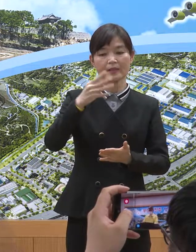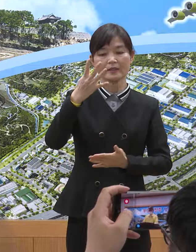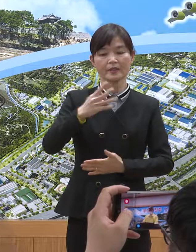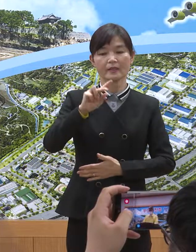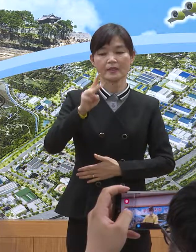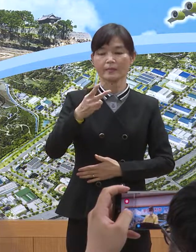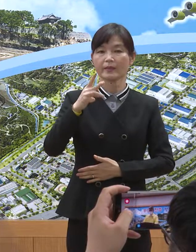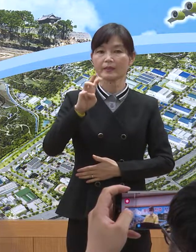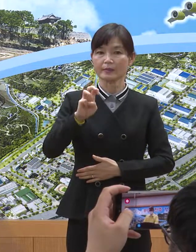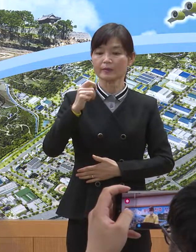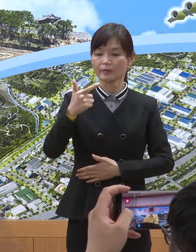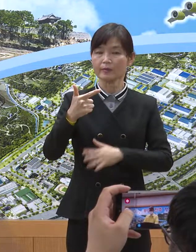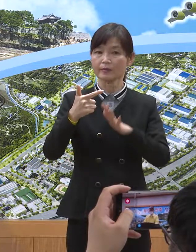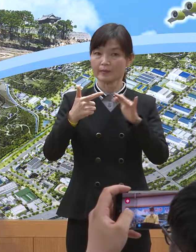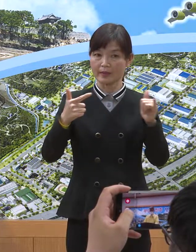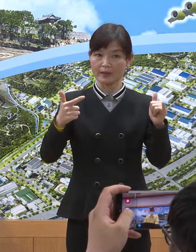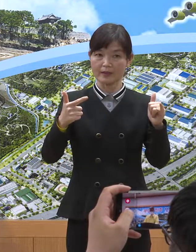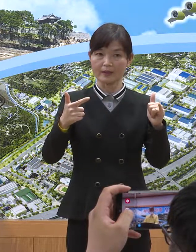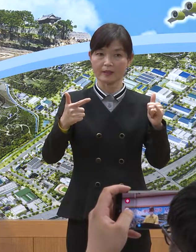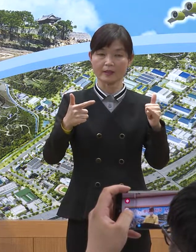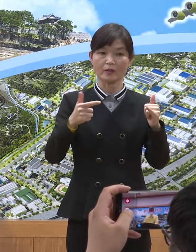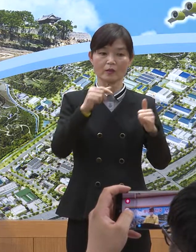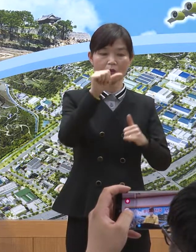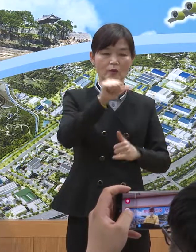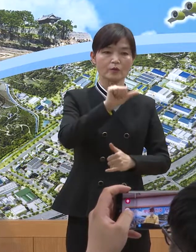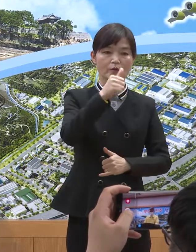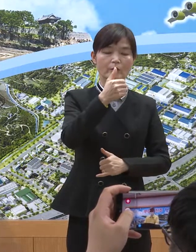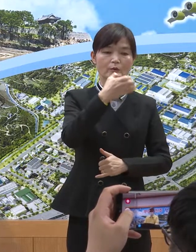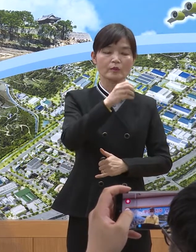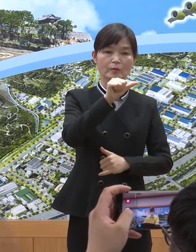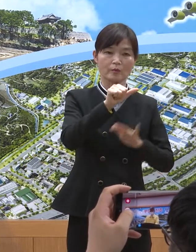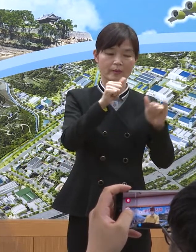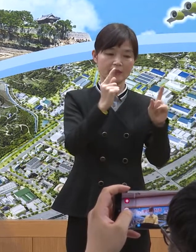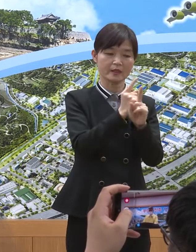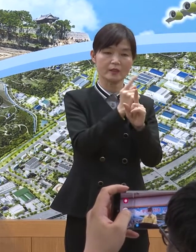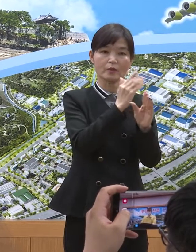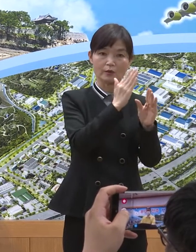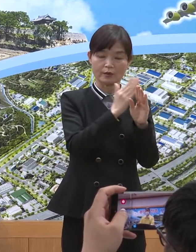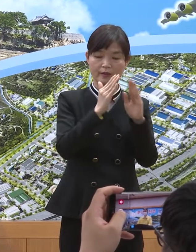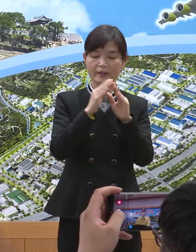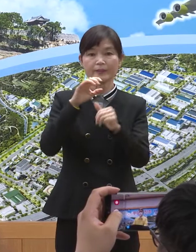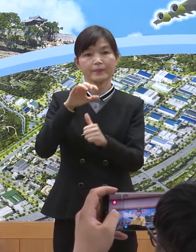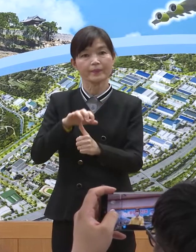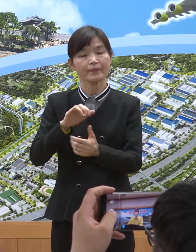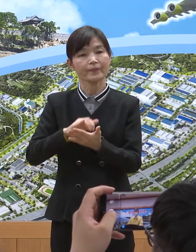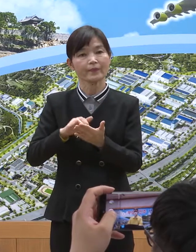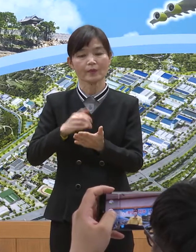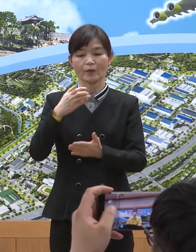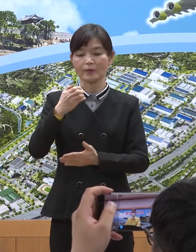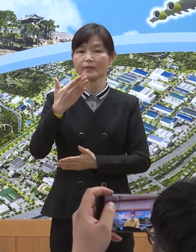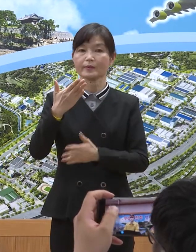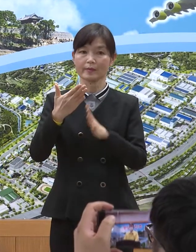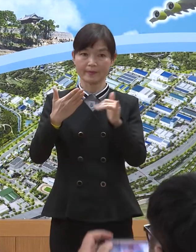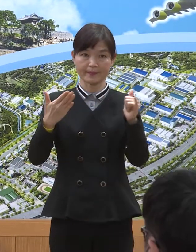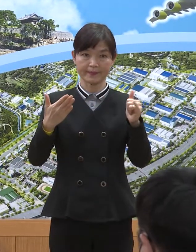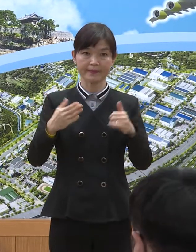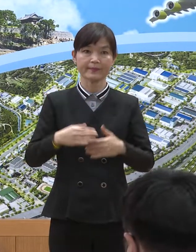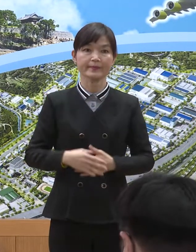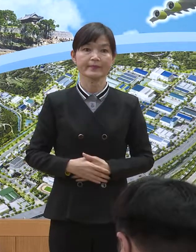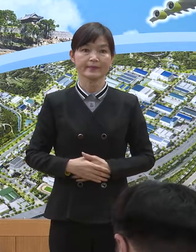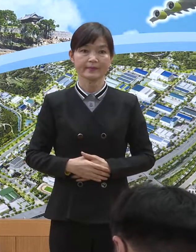,236명이며, 5,595명은 치료 중이고, 자가격리자는 99명입니다.